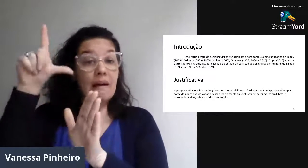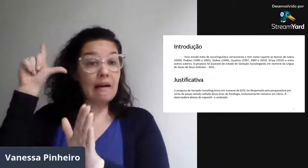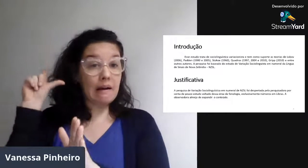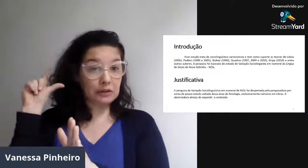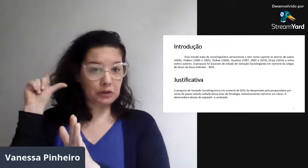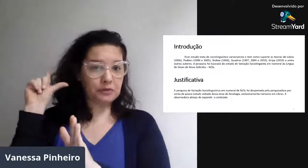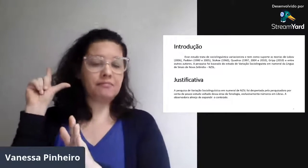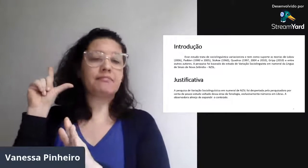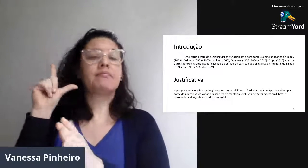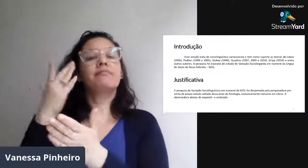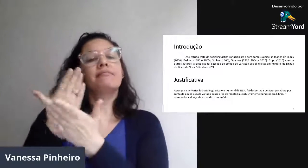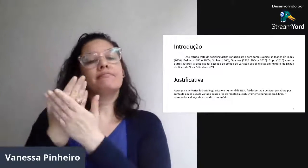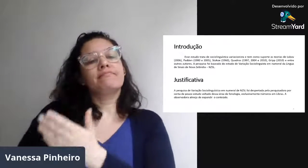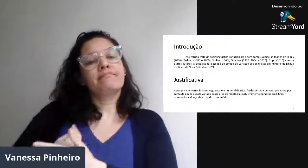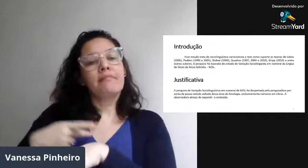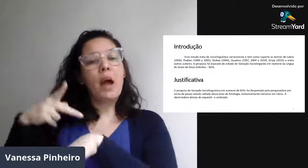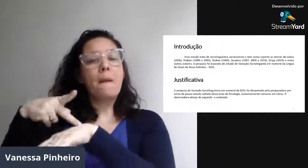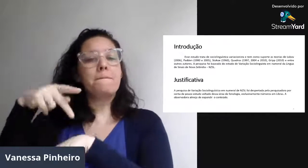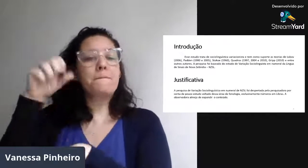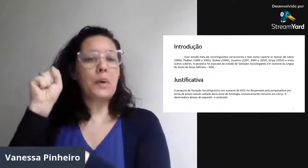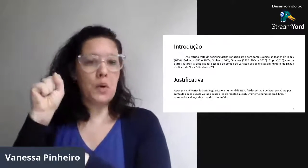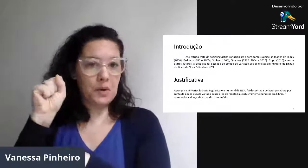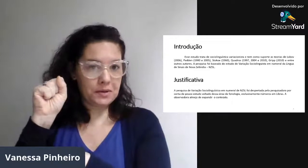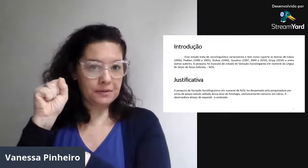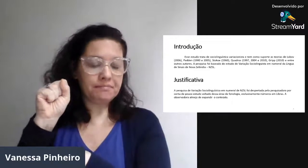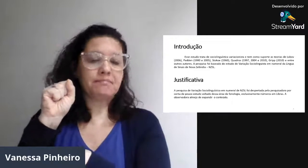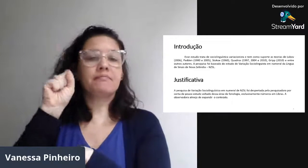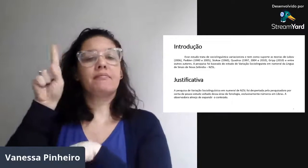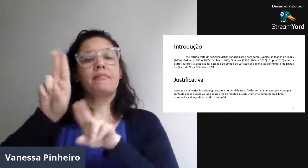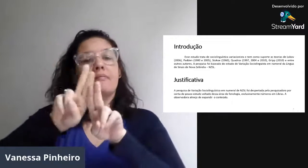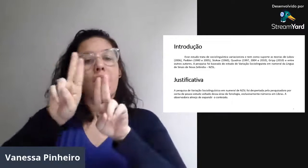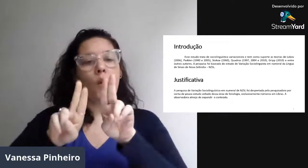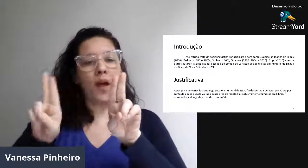pesquisado antes, na POS,